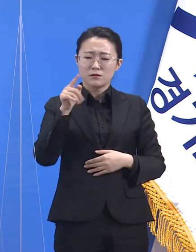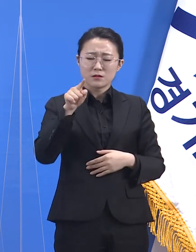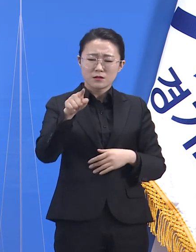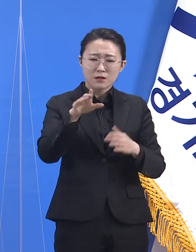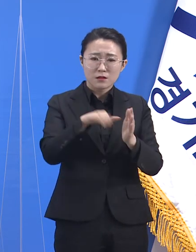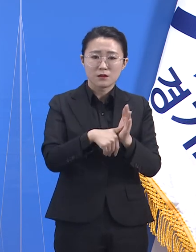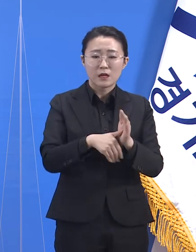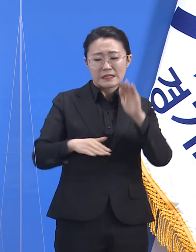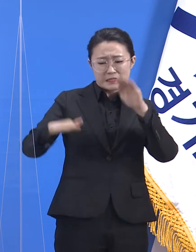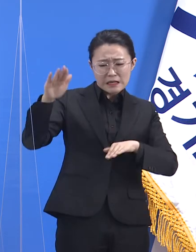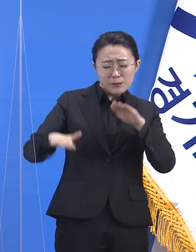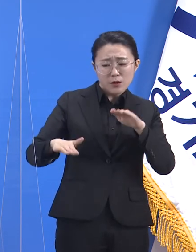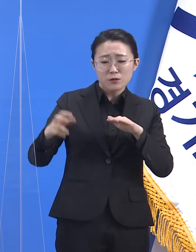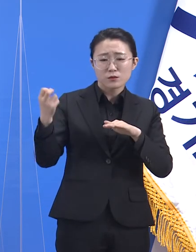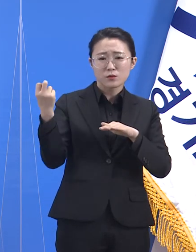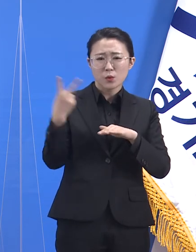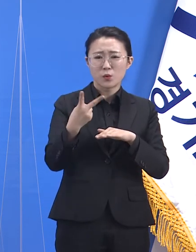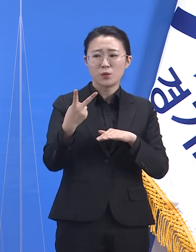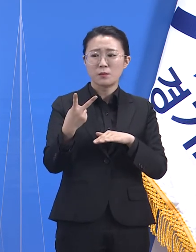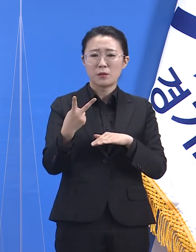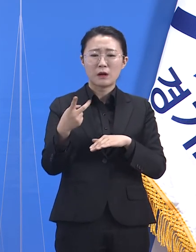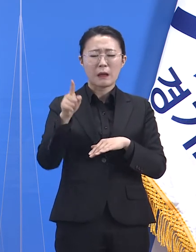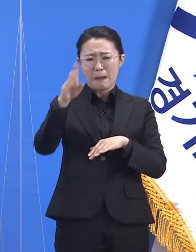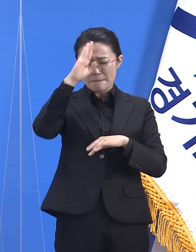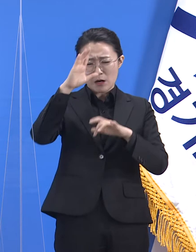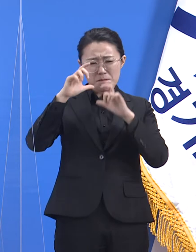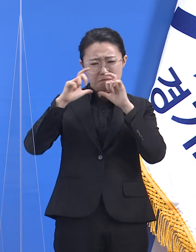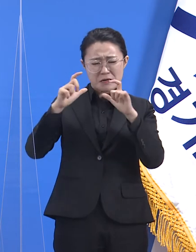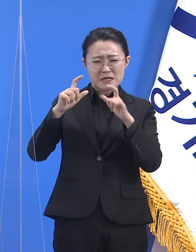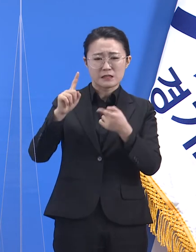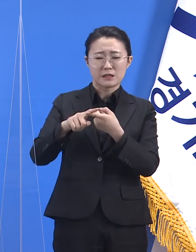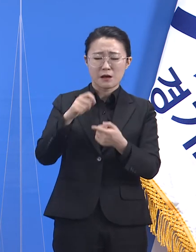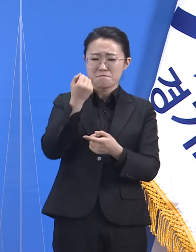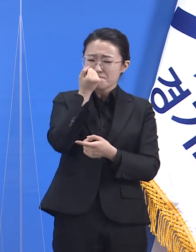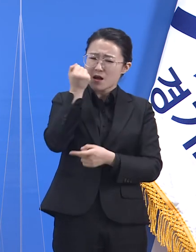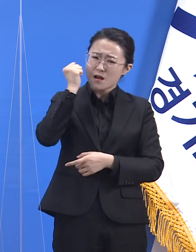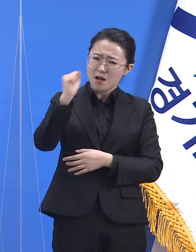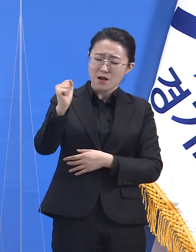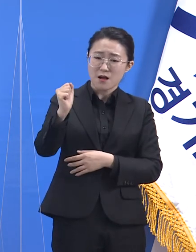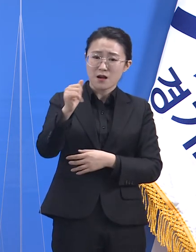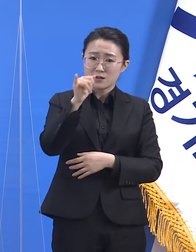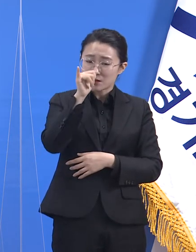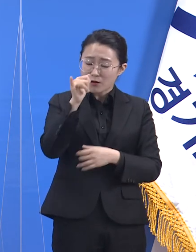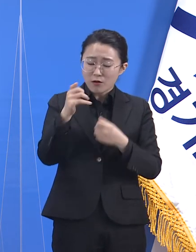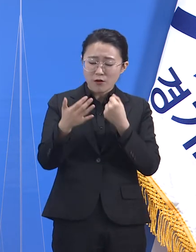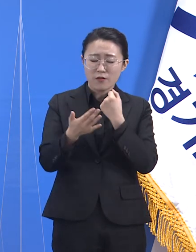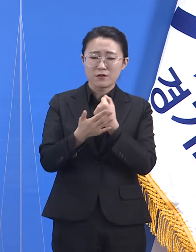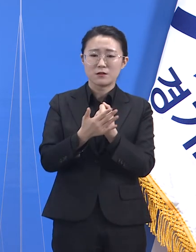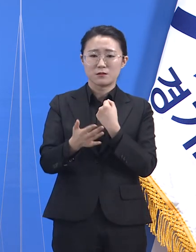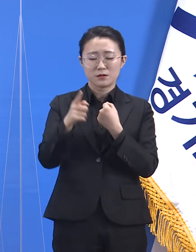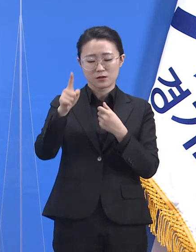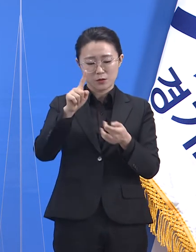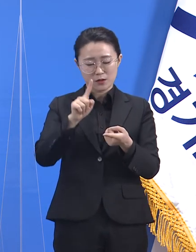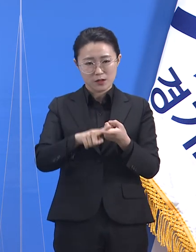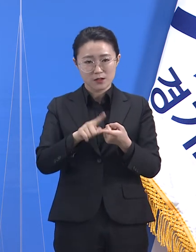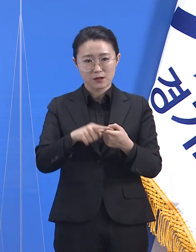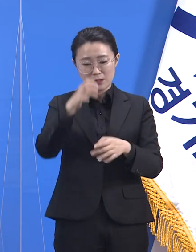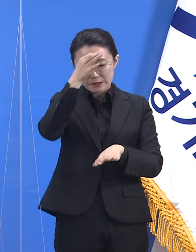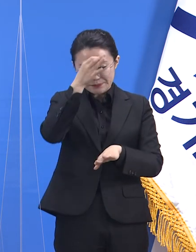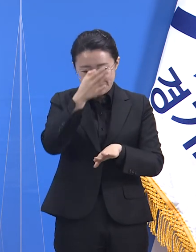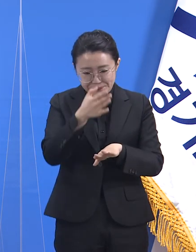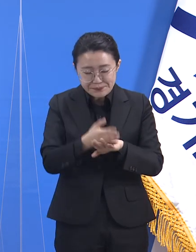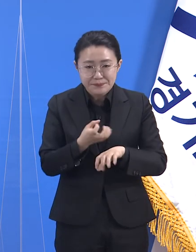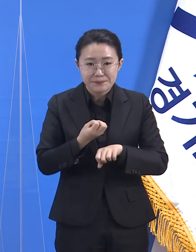부족한 부분이 있었음을 인정하고 유감 표명한 바 있습니다. 아무리 시급한 일이라도 인권을